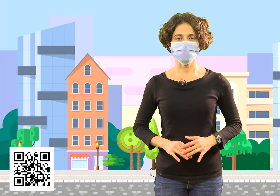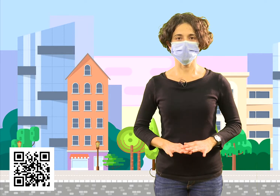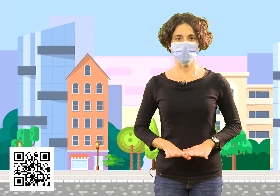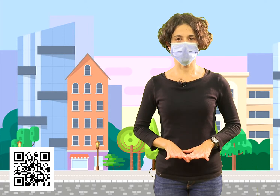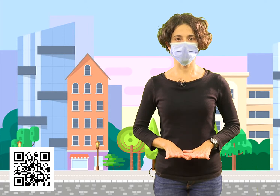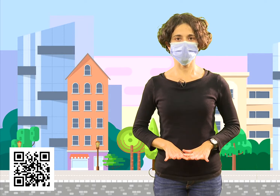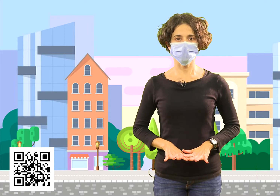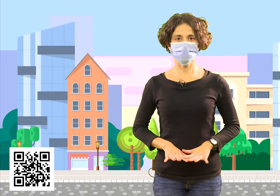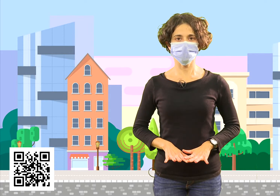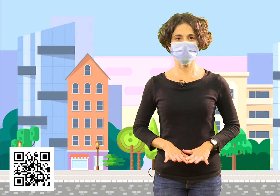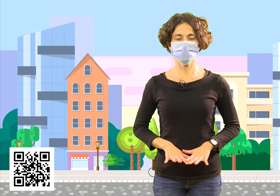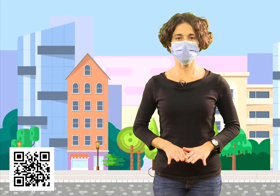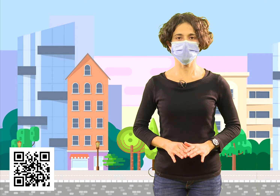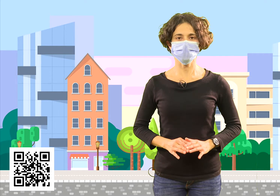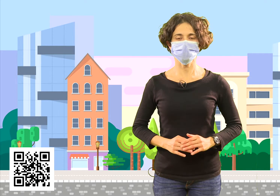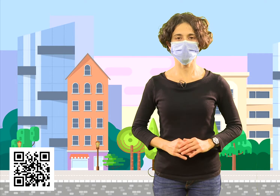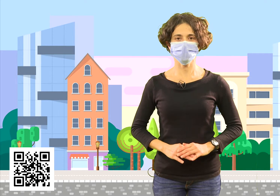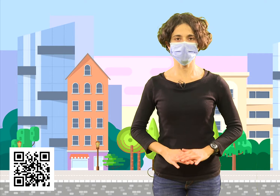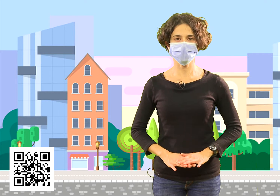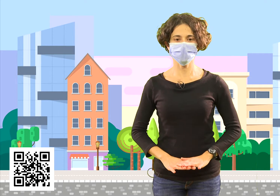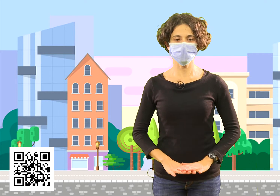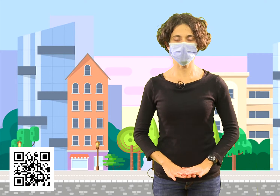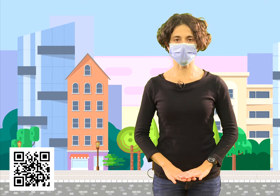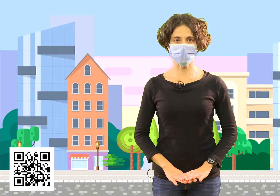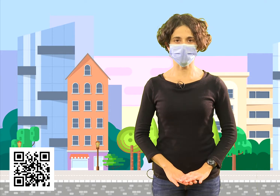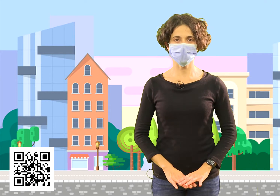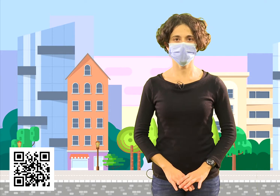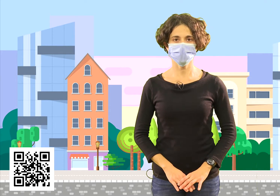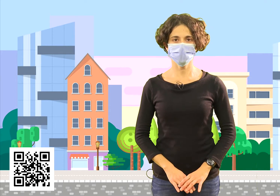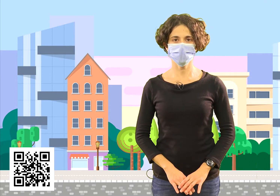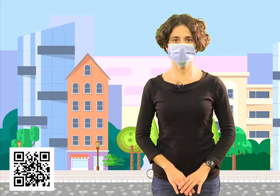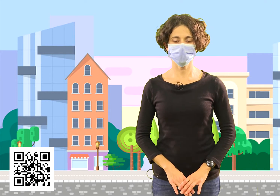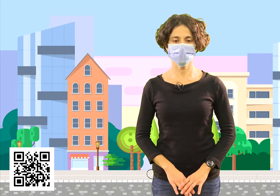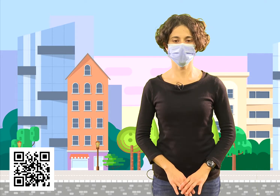Hacemos un descanso de un segundo y expulsamos lentamente por la boca.